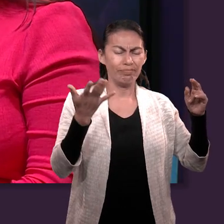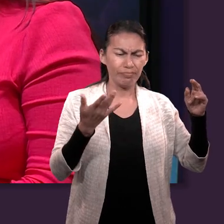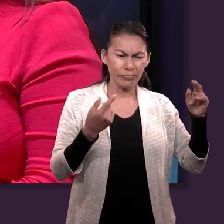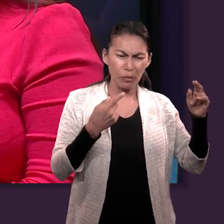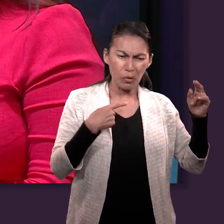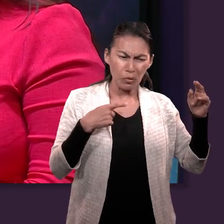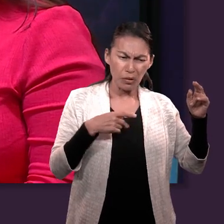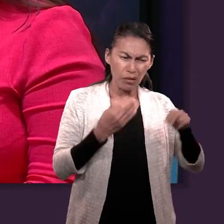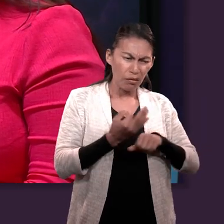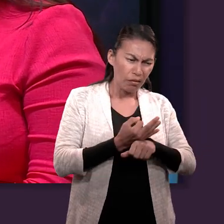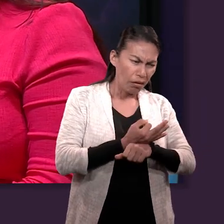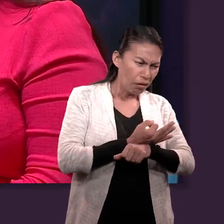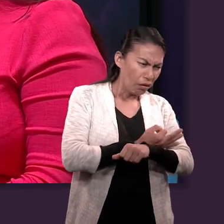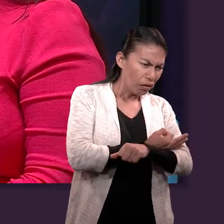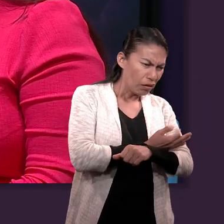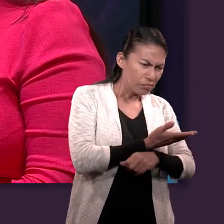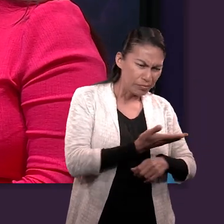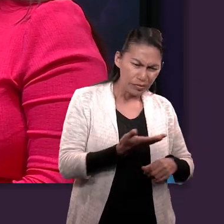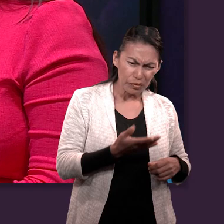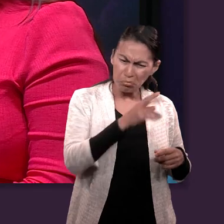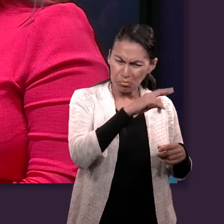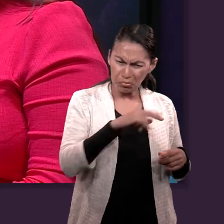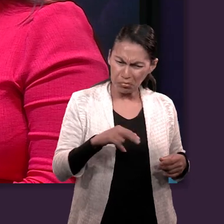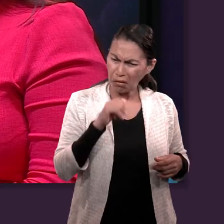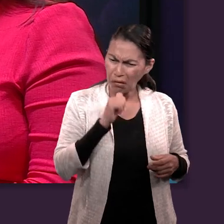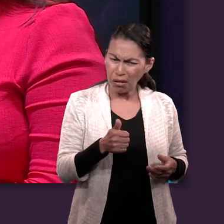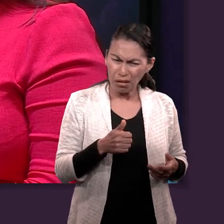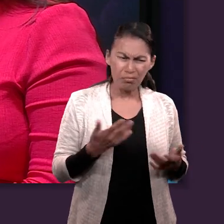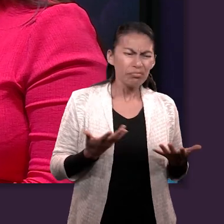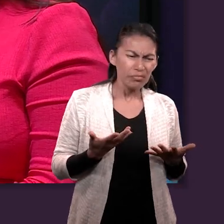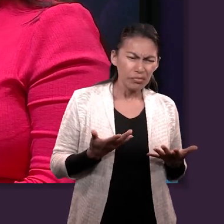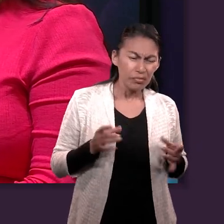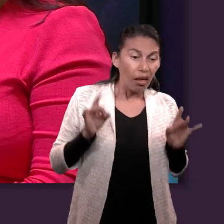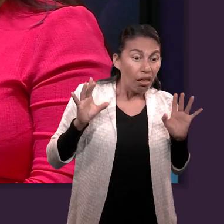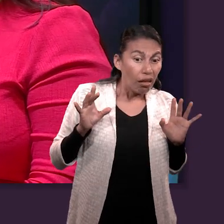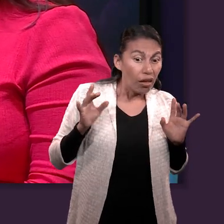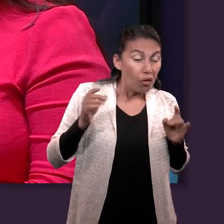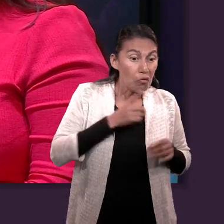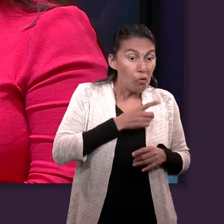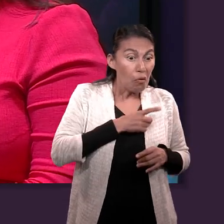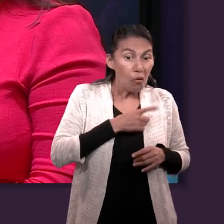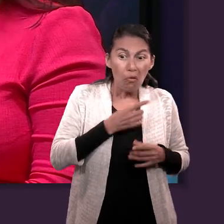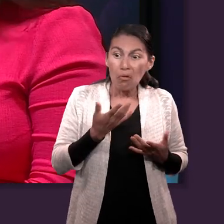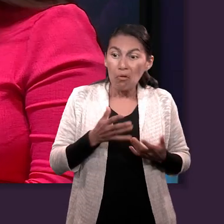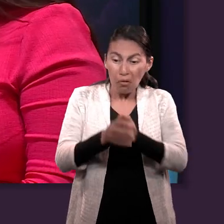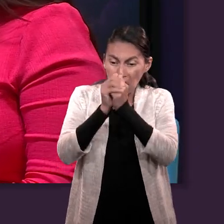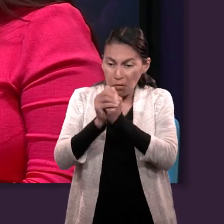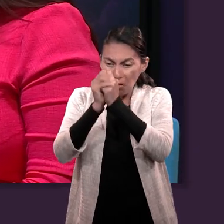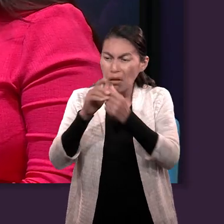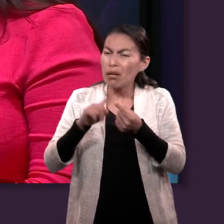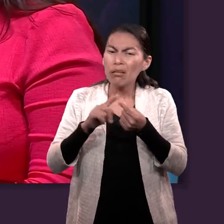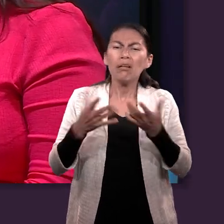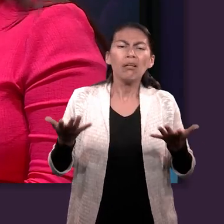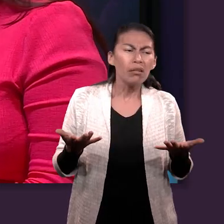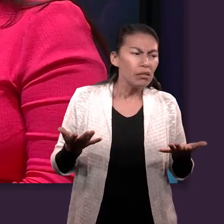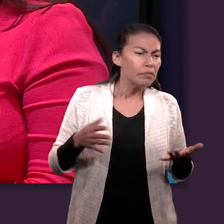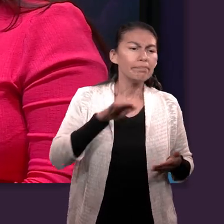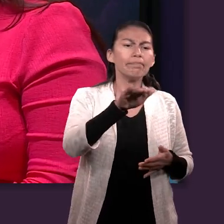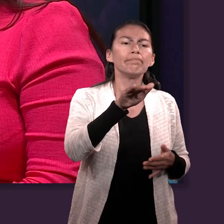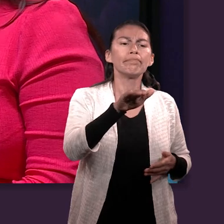interceder por nosotros? Entonces, se les hizo fácil hacer un becerro de oro. Le dijeron a Aarón, oye, ¿sabes qué? Necesitamos algo que adorar porque